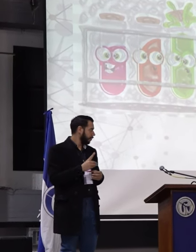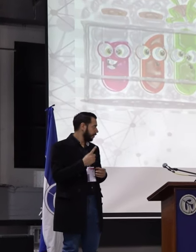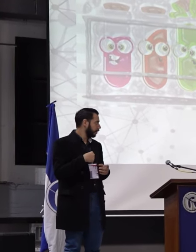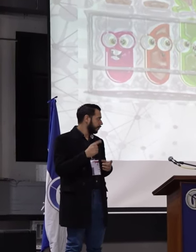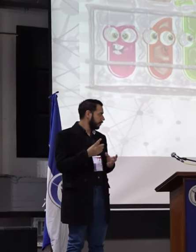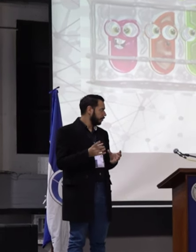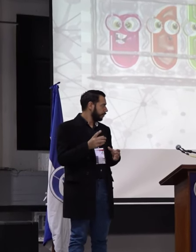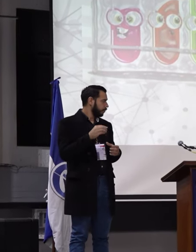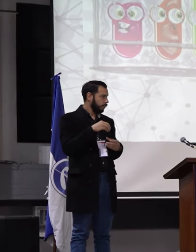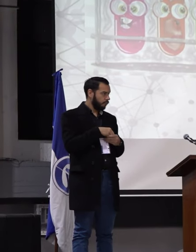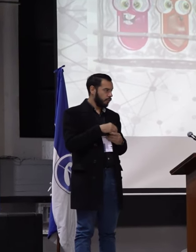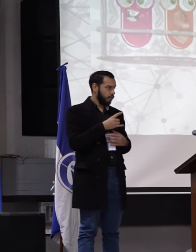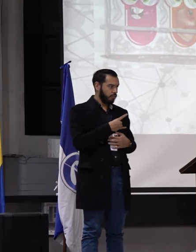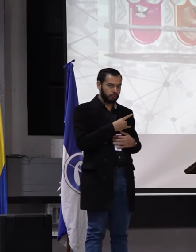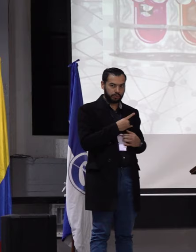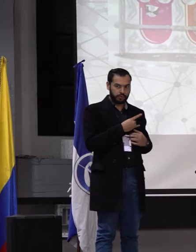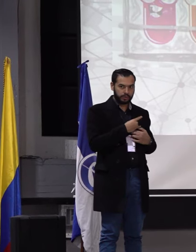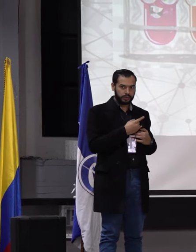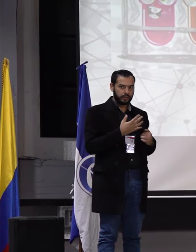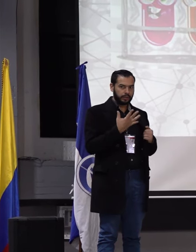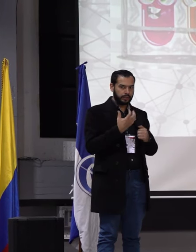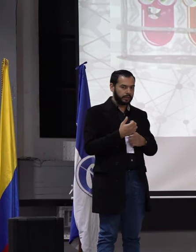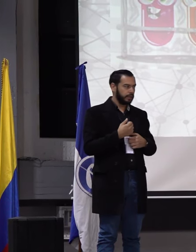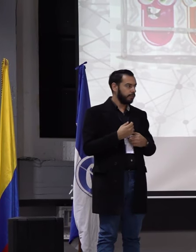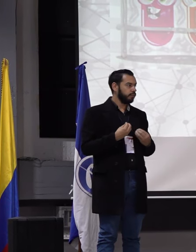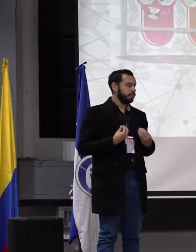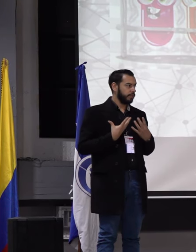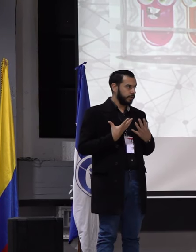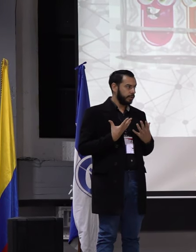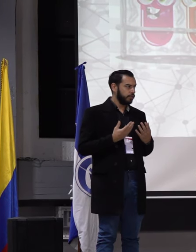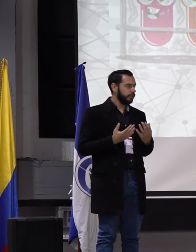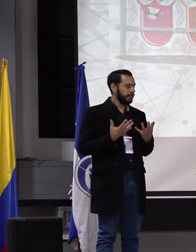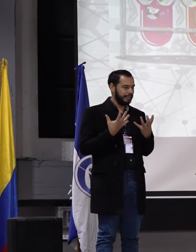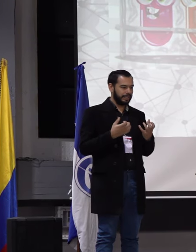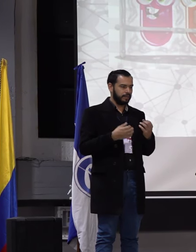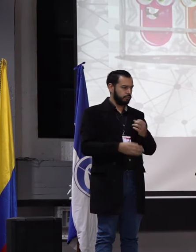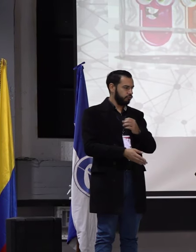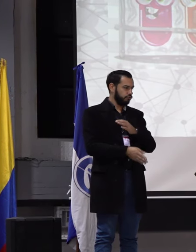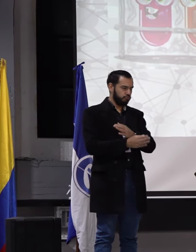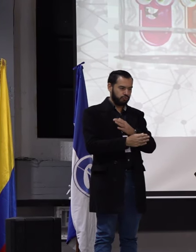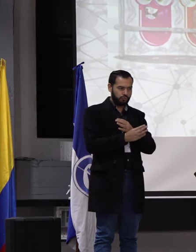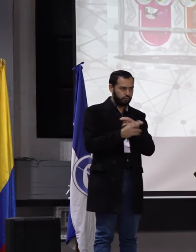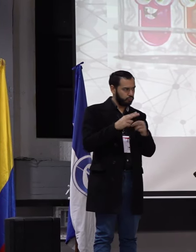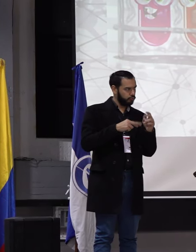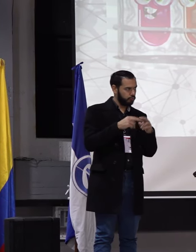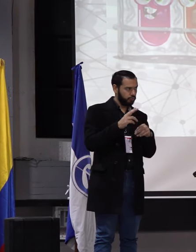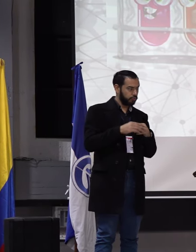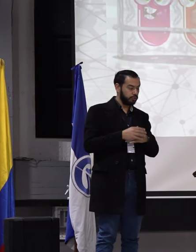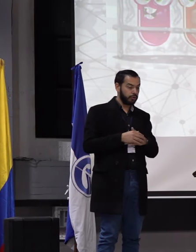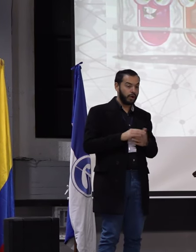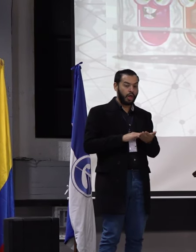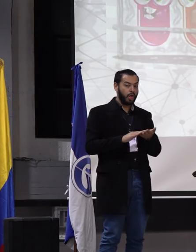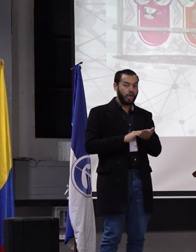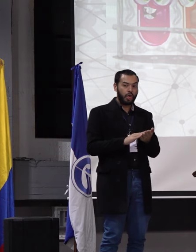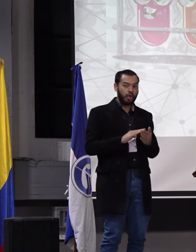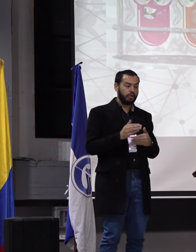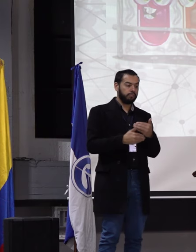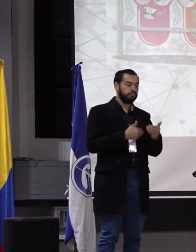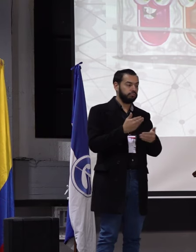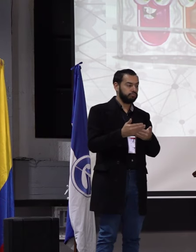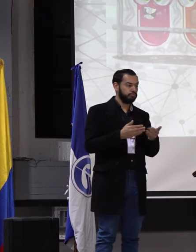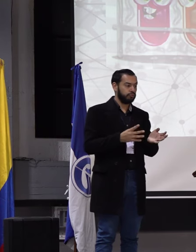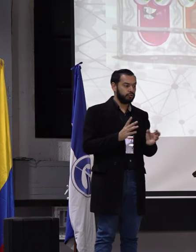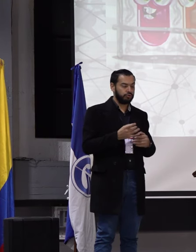universidad. Queremos, la vivimos y la queremos seguir construyendo. No dejar que todo este proceso que viene